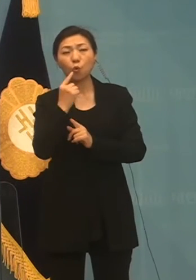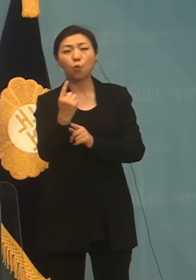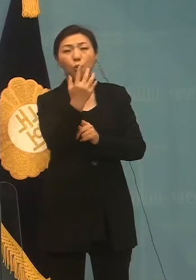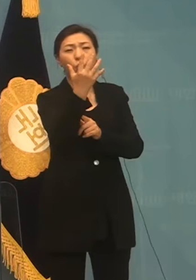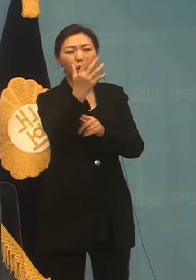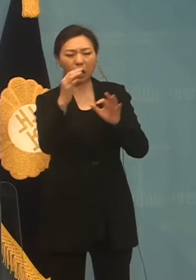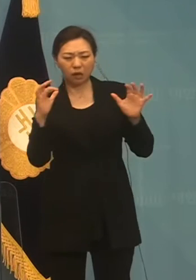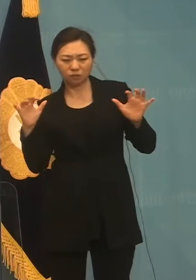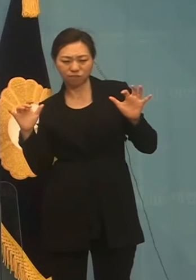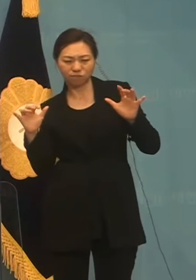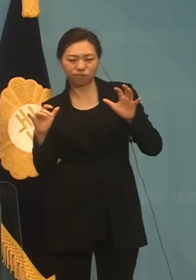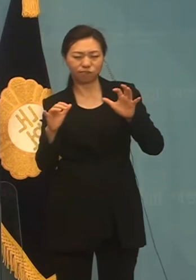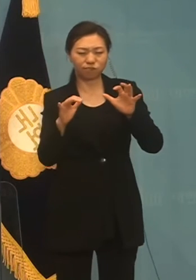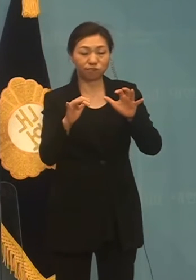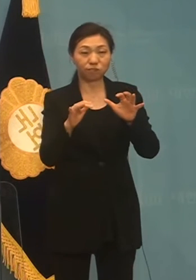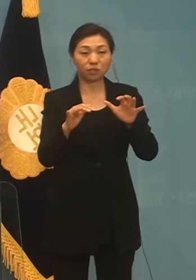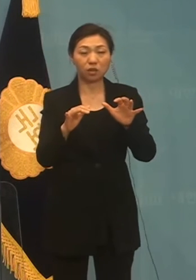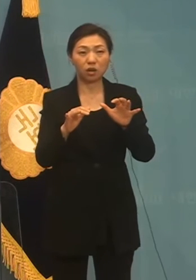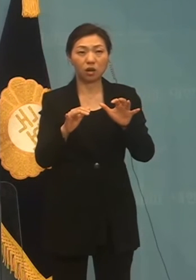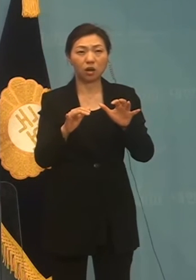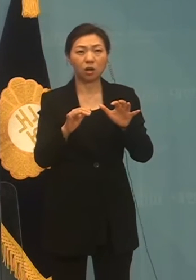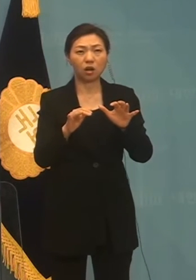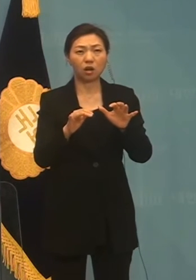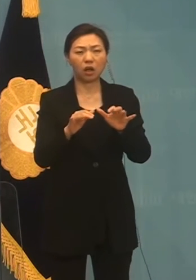불나방에 비유하기까지 했습니다.